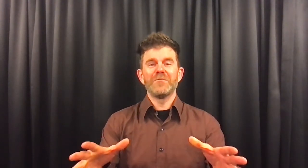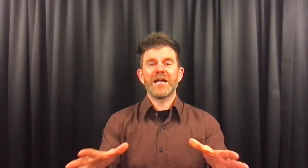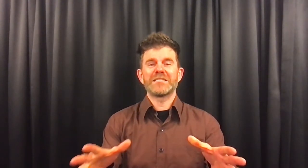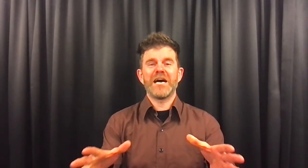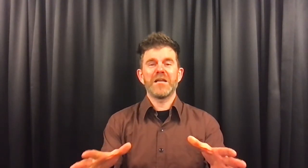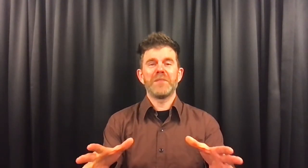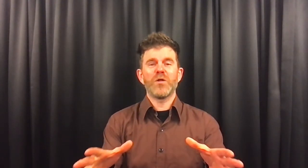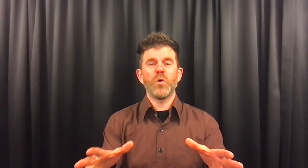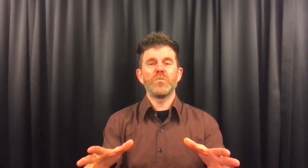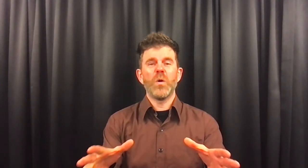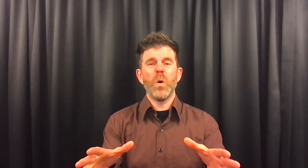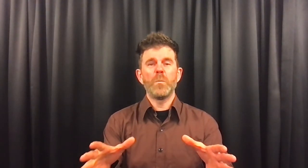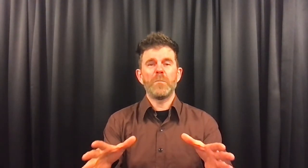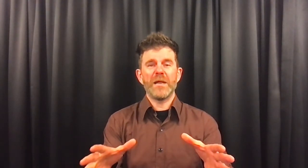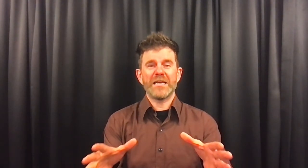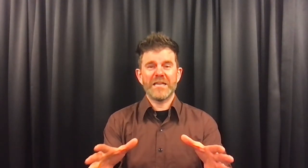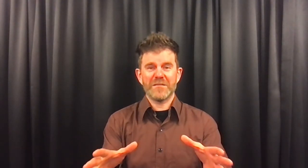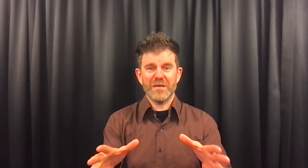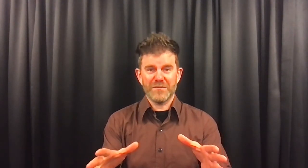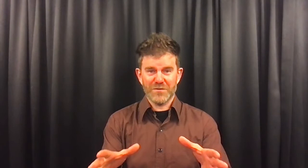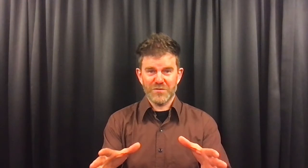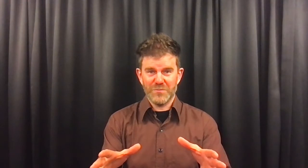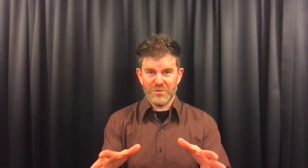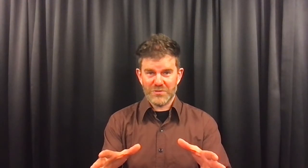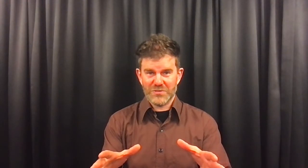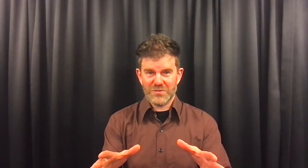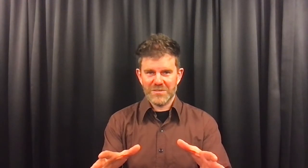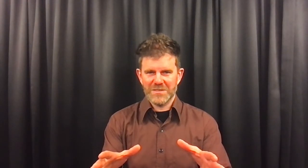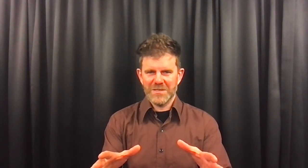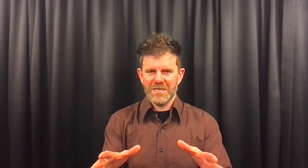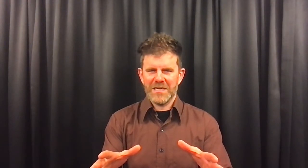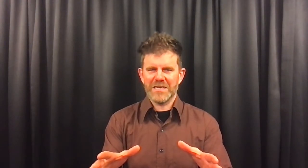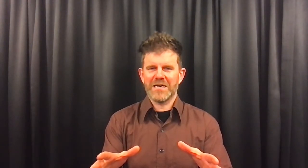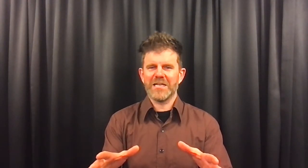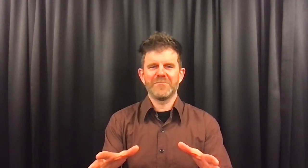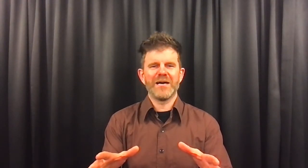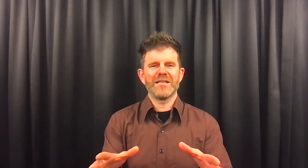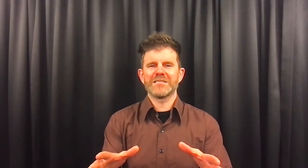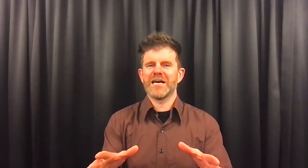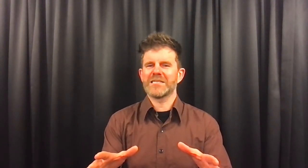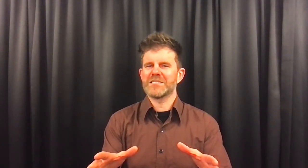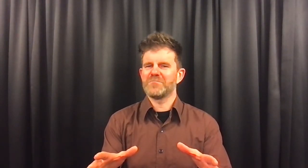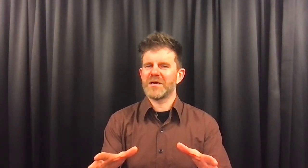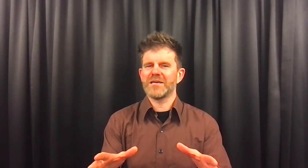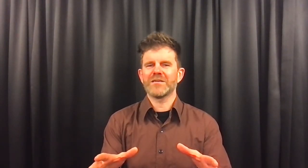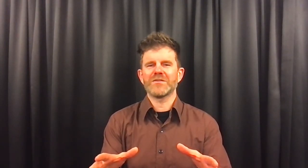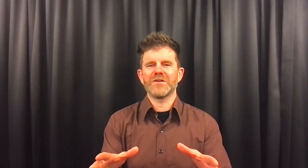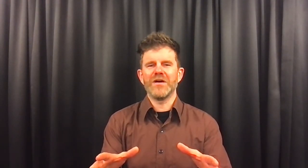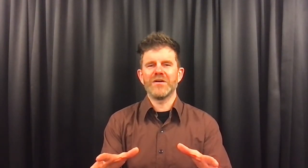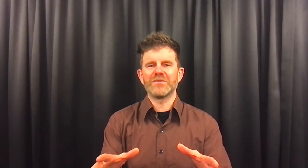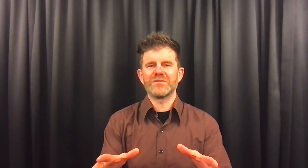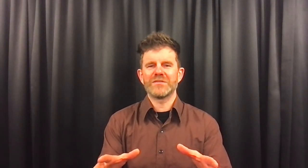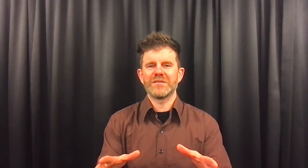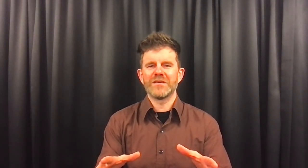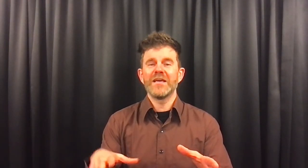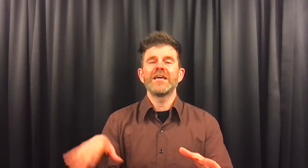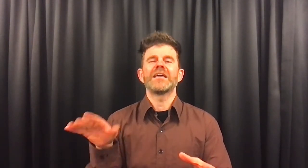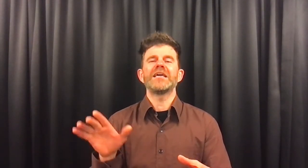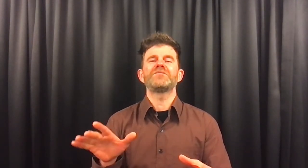waren ze allemaal op de open plek in het midden van het bos. En allemaal zagen ze er prachtig uit. Eén voor